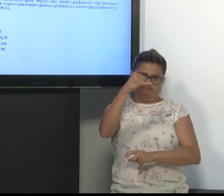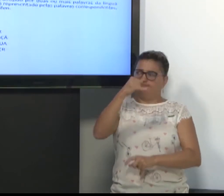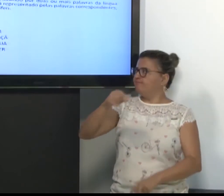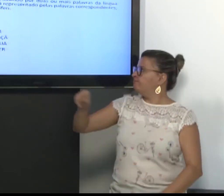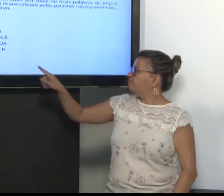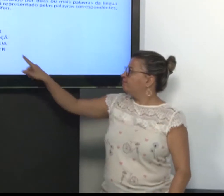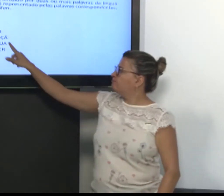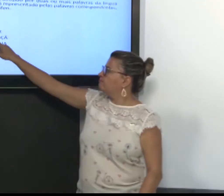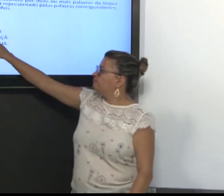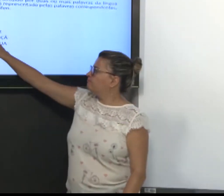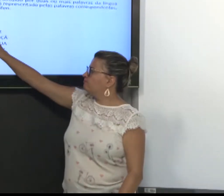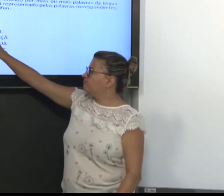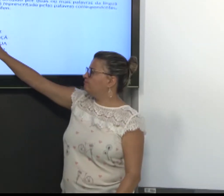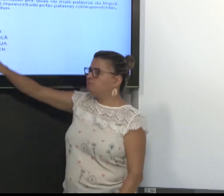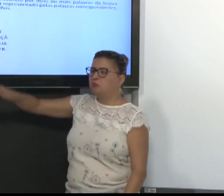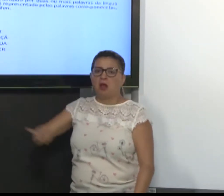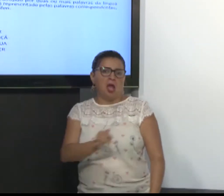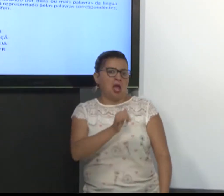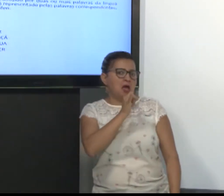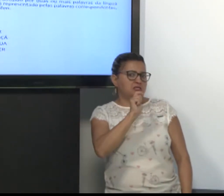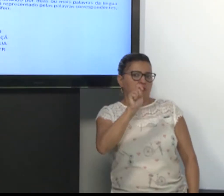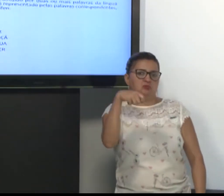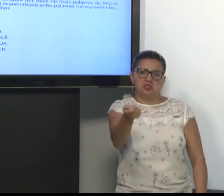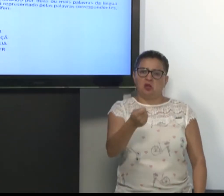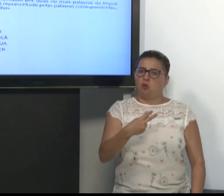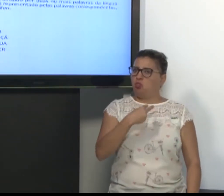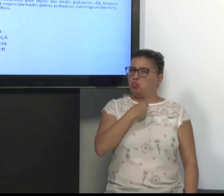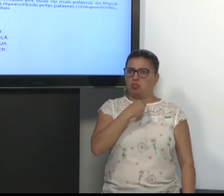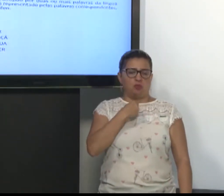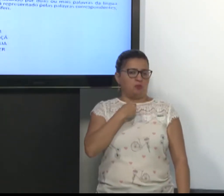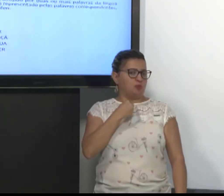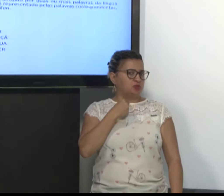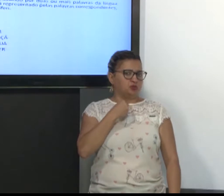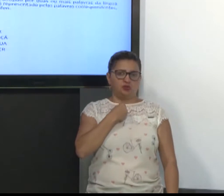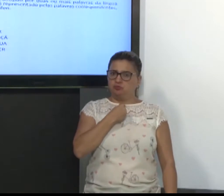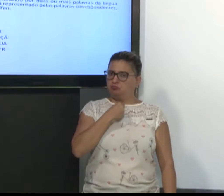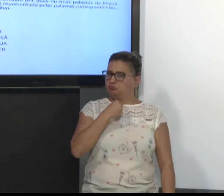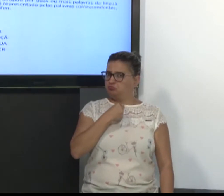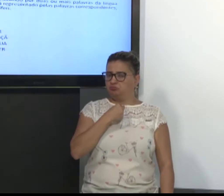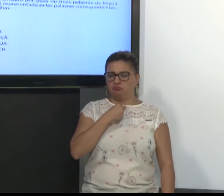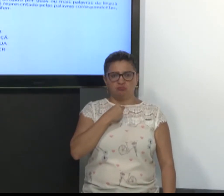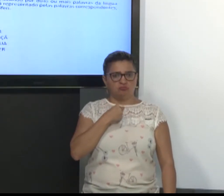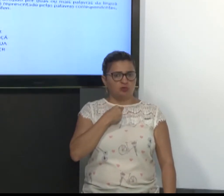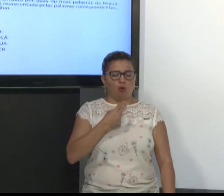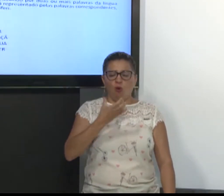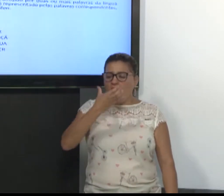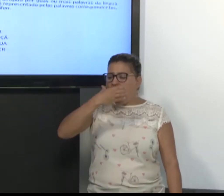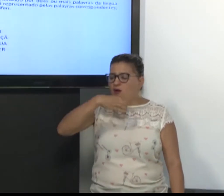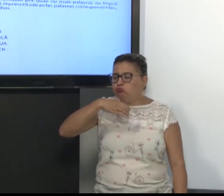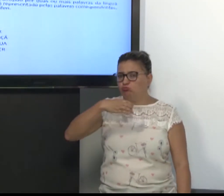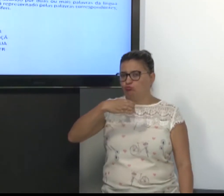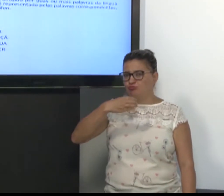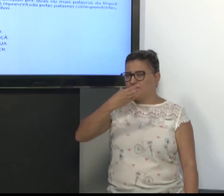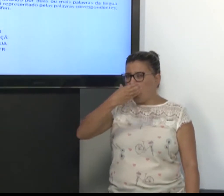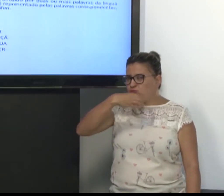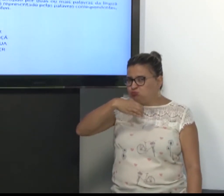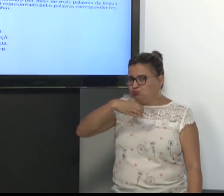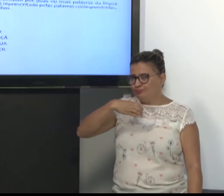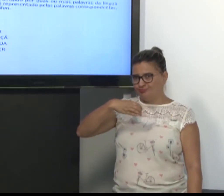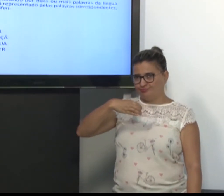O sinal de não poder comer maçã, também